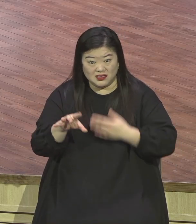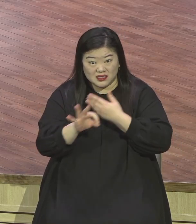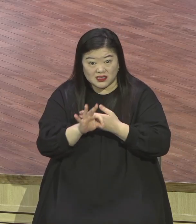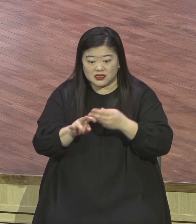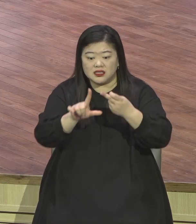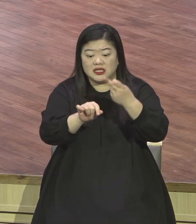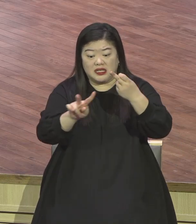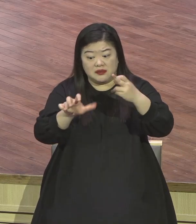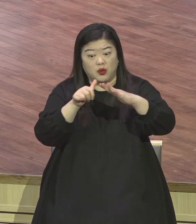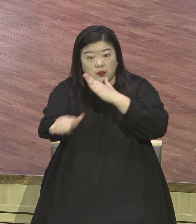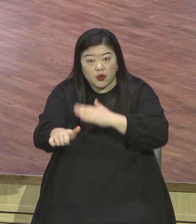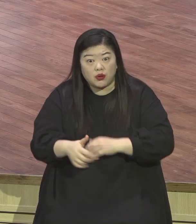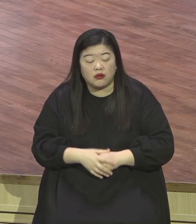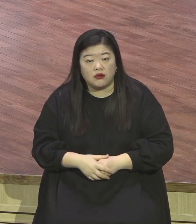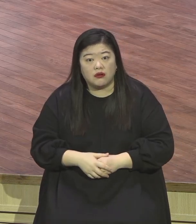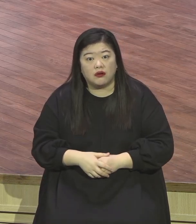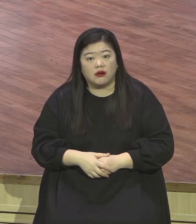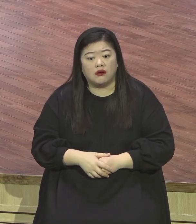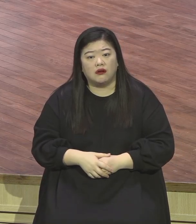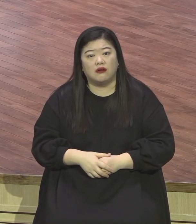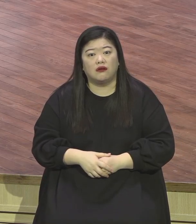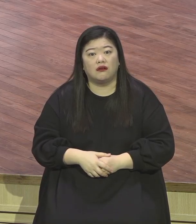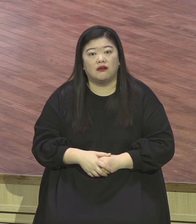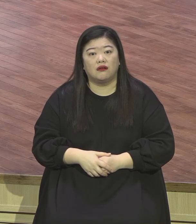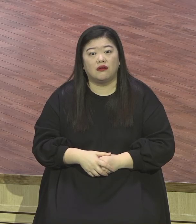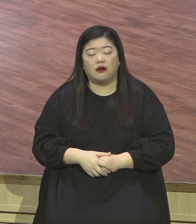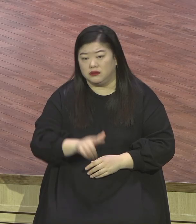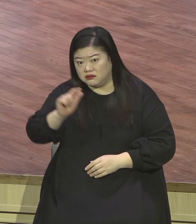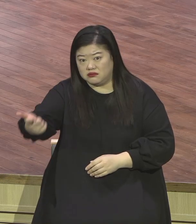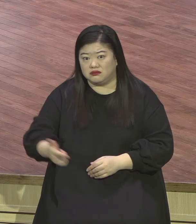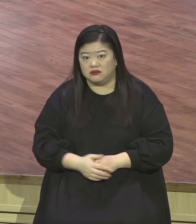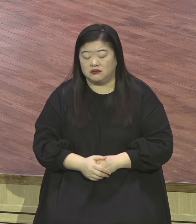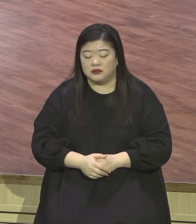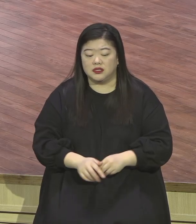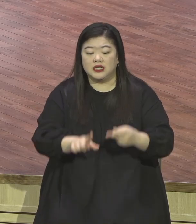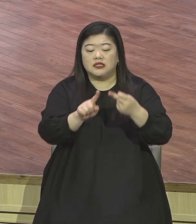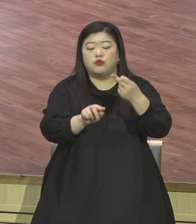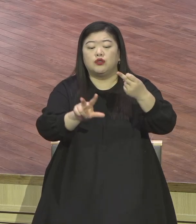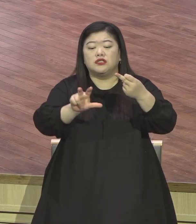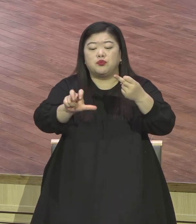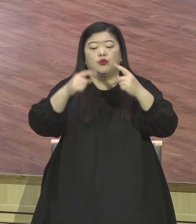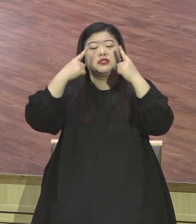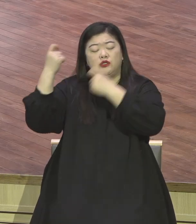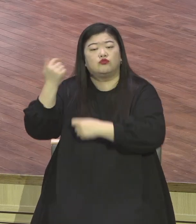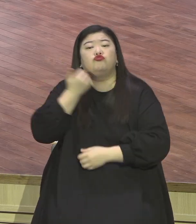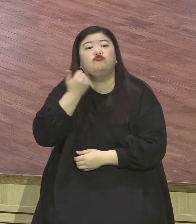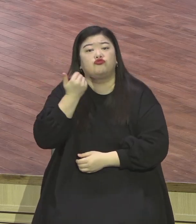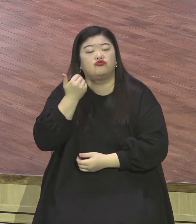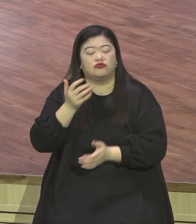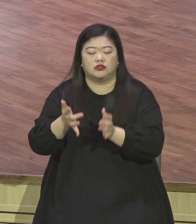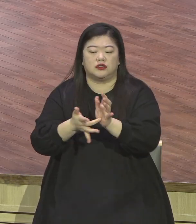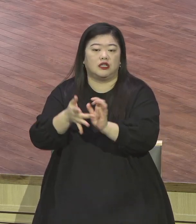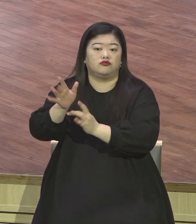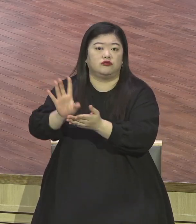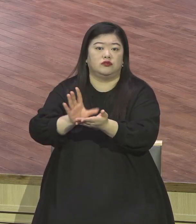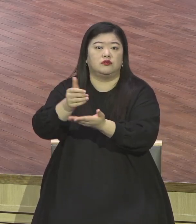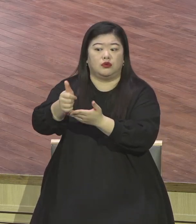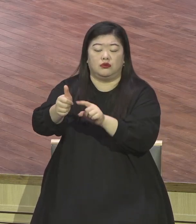성탄의 주인공인 예수 그리스도는 안 보여요 빠져 있습니다